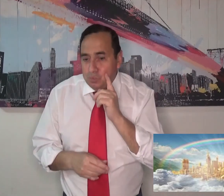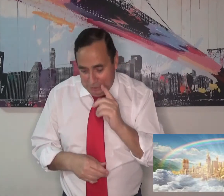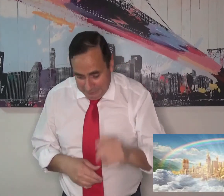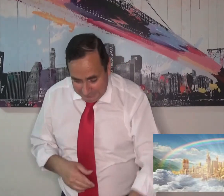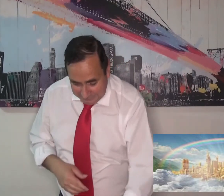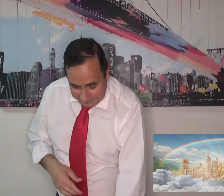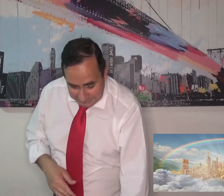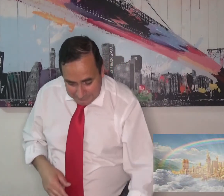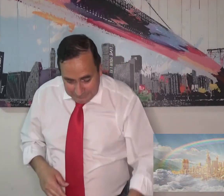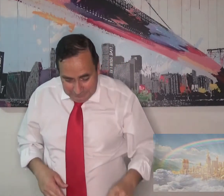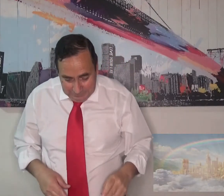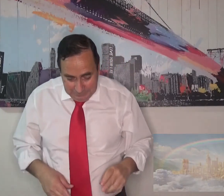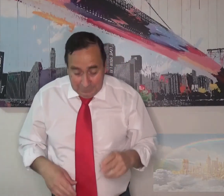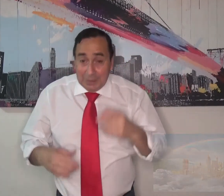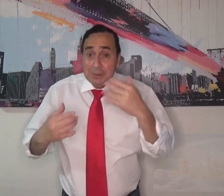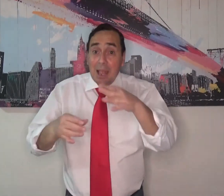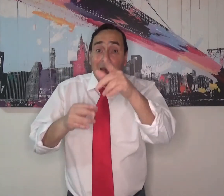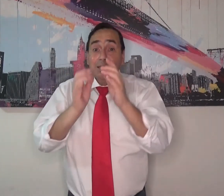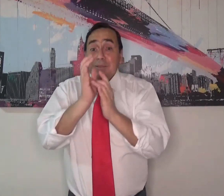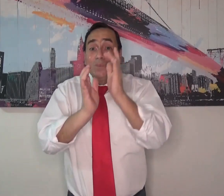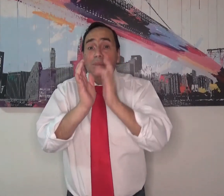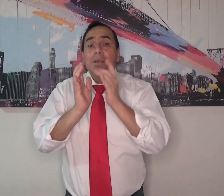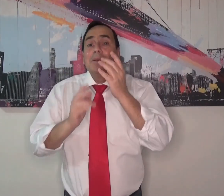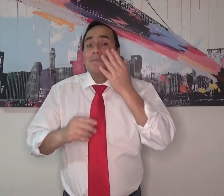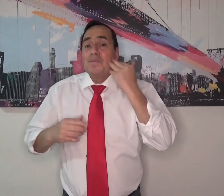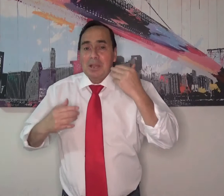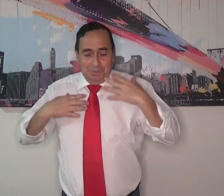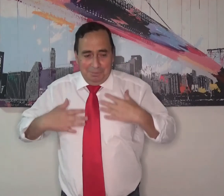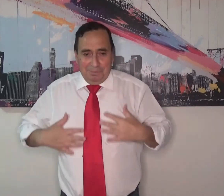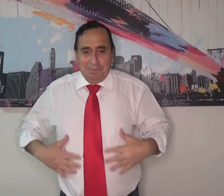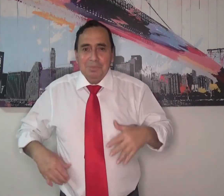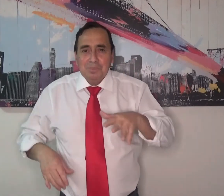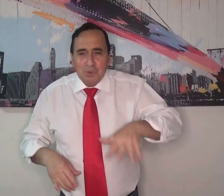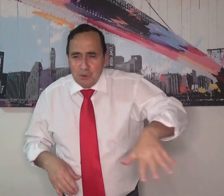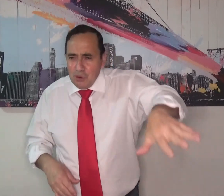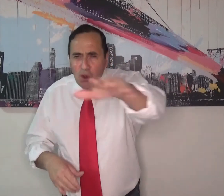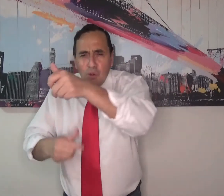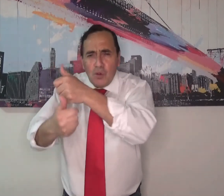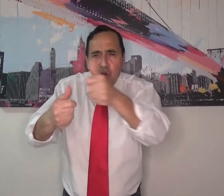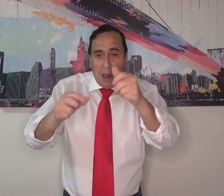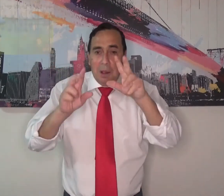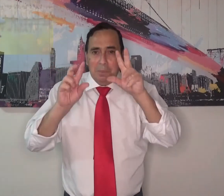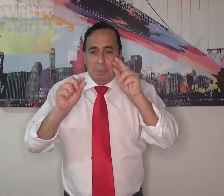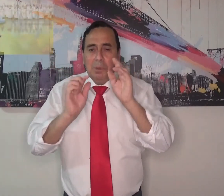de verdad, una nueva vida. Ahora Jesús con sus vestiduras blancas